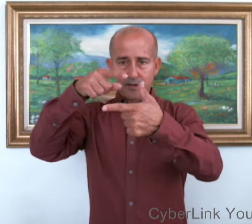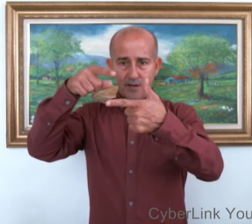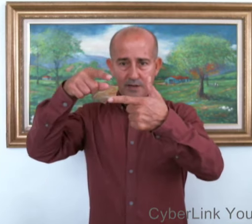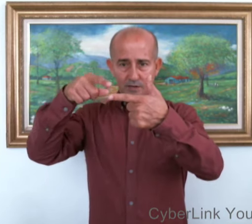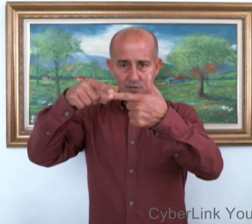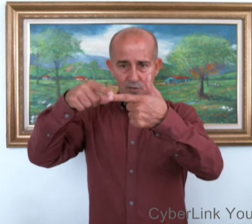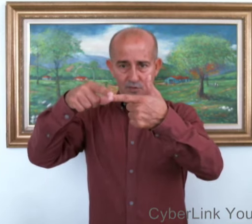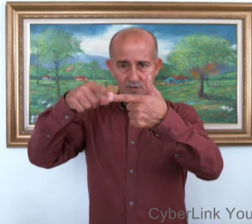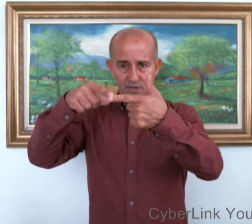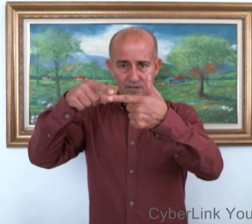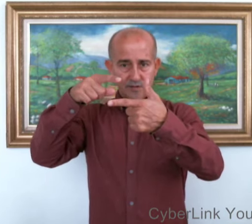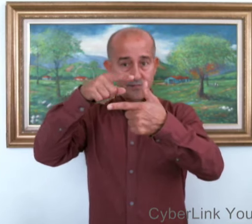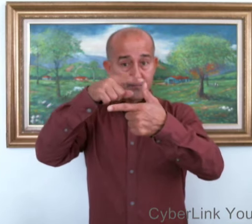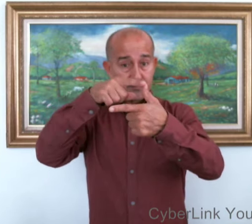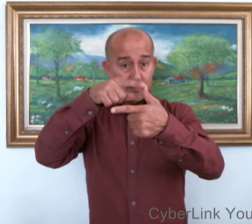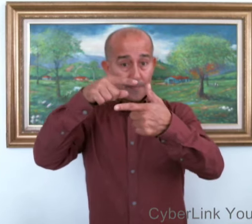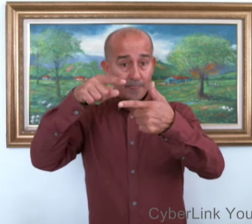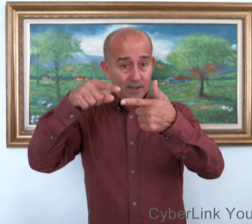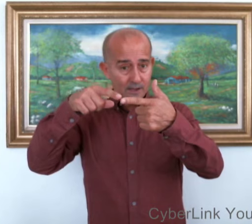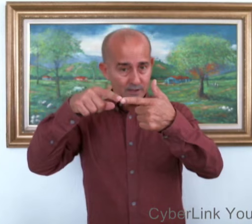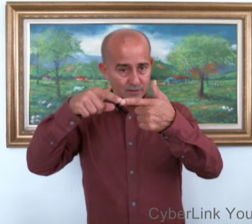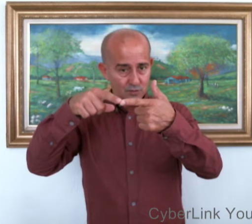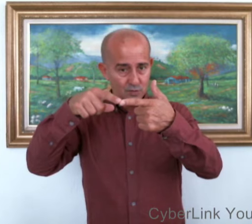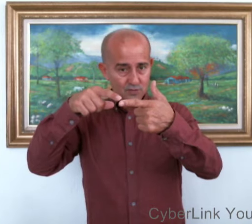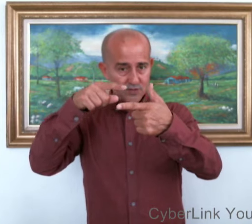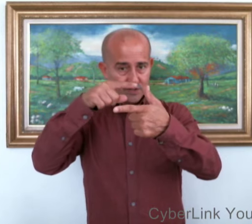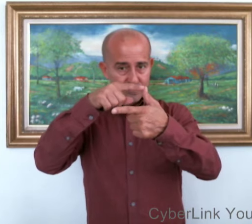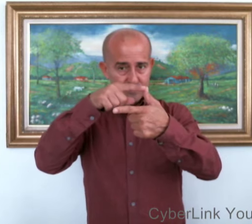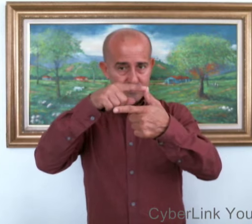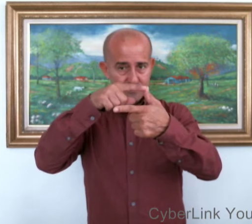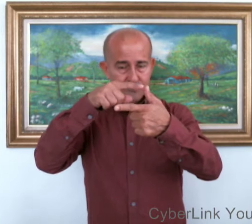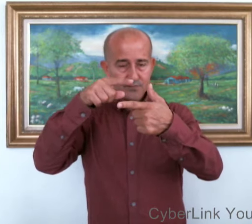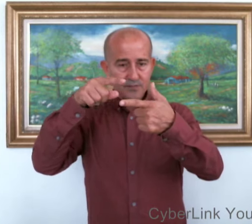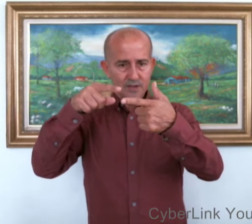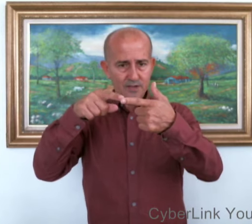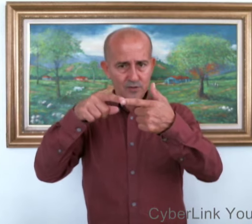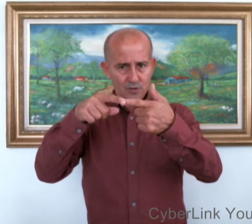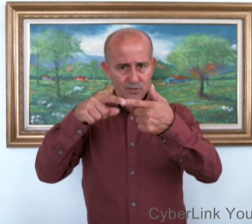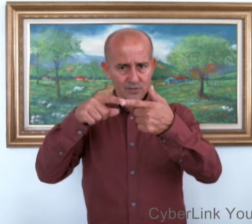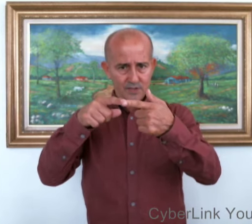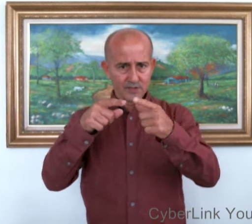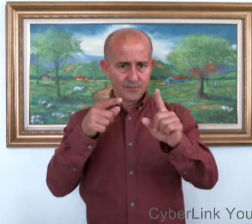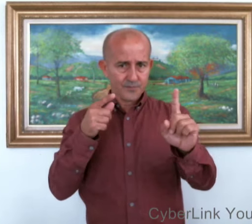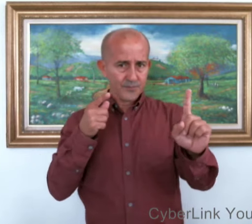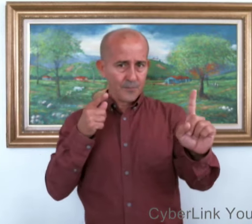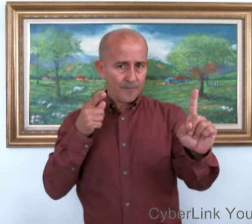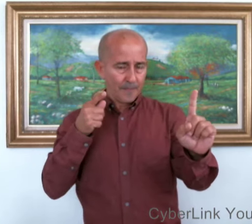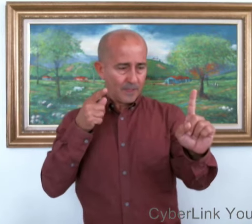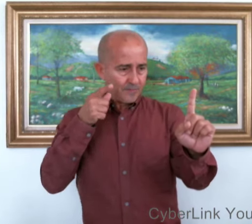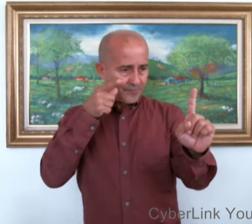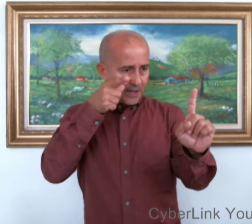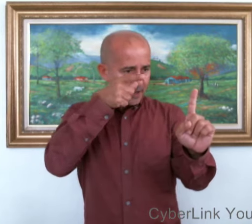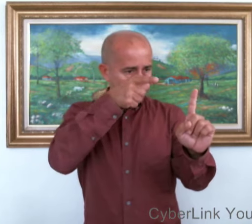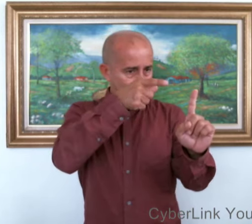Entonces. Entonces. Entonces. Hacia.